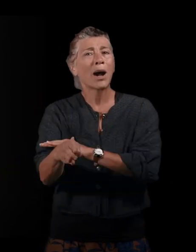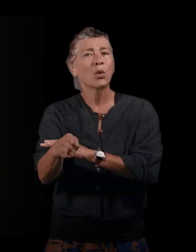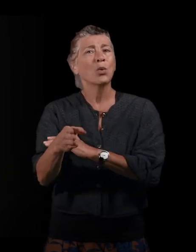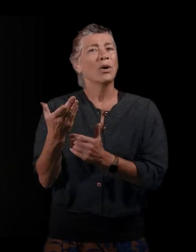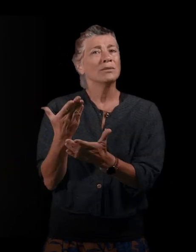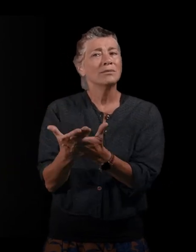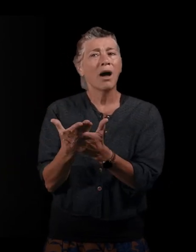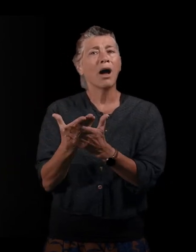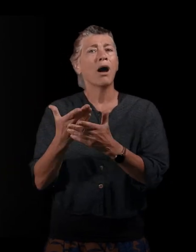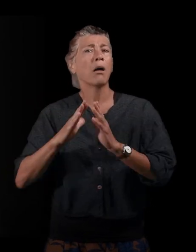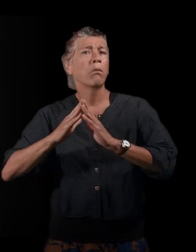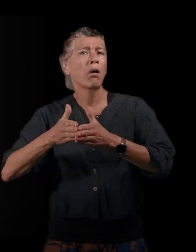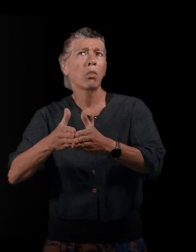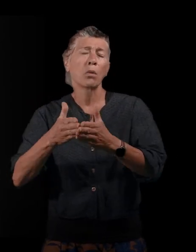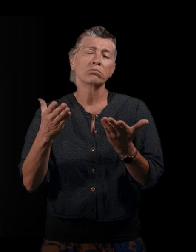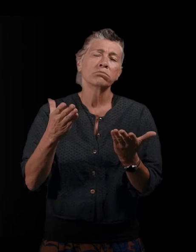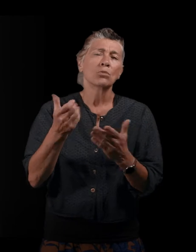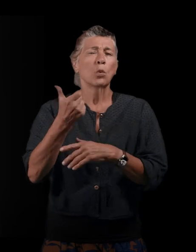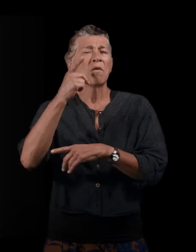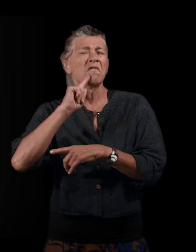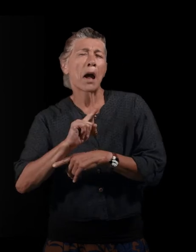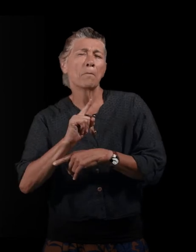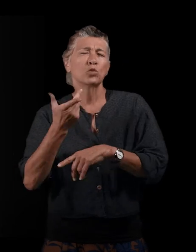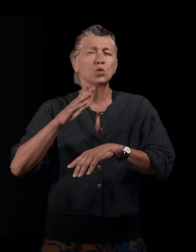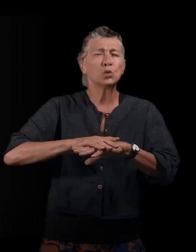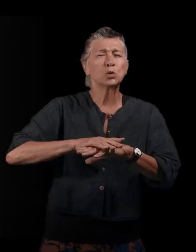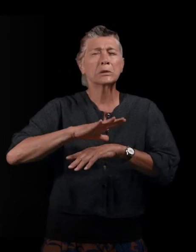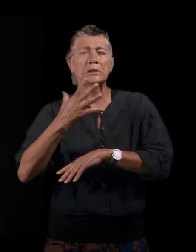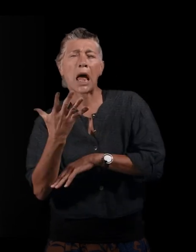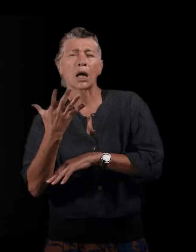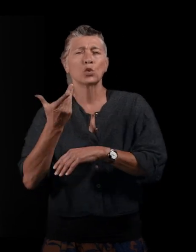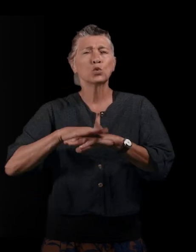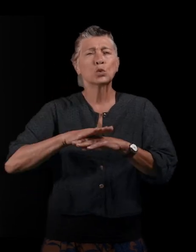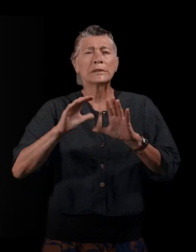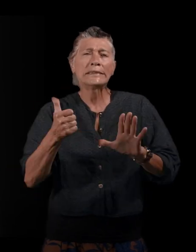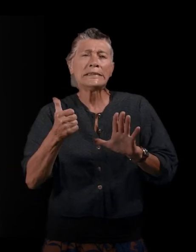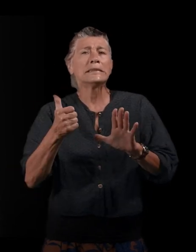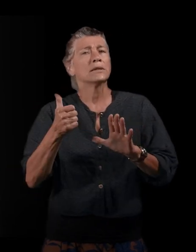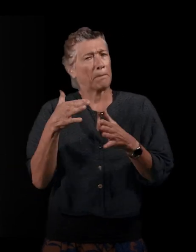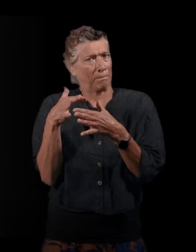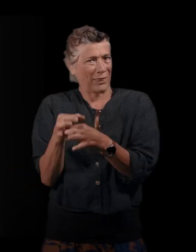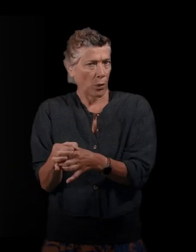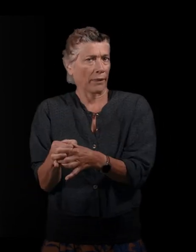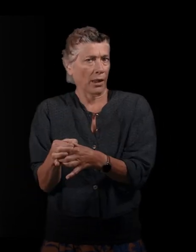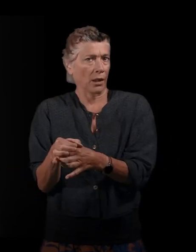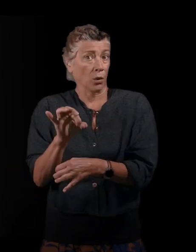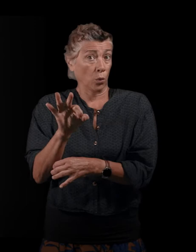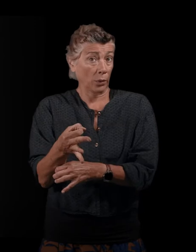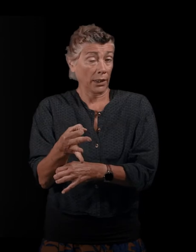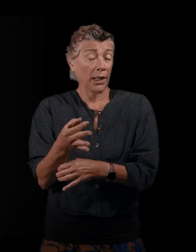on est entre une personne sur cinq, une personne sur six. Donc, elles sont encore minoritaires. Mais malgré tout, me semblait que le fait